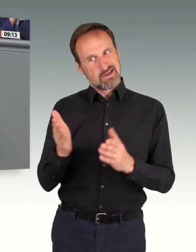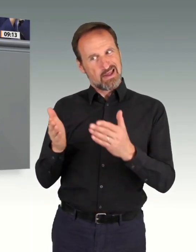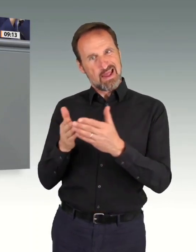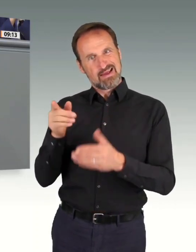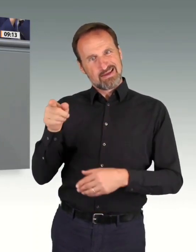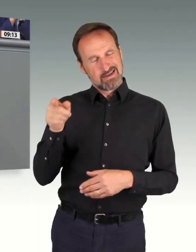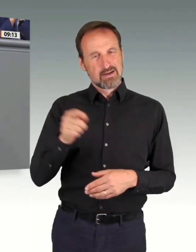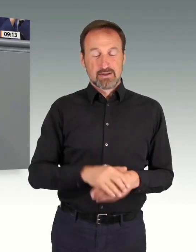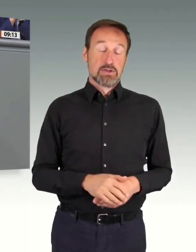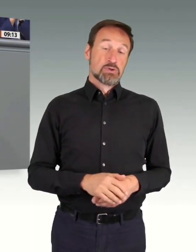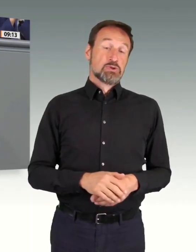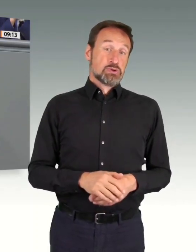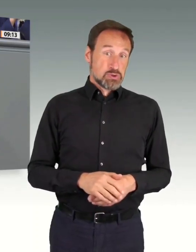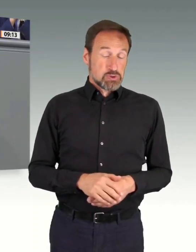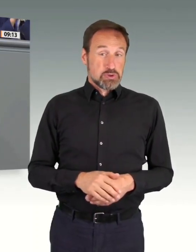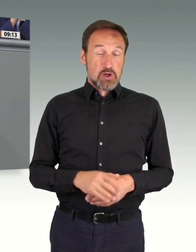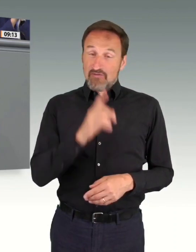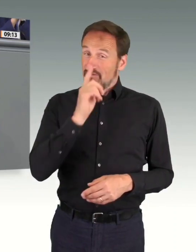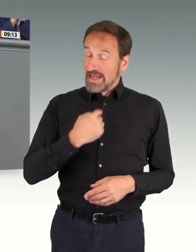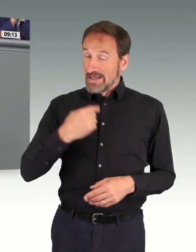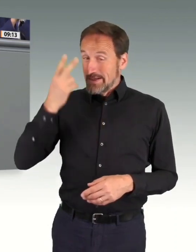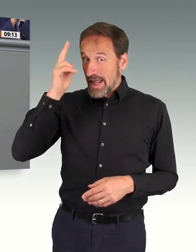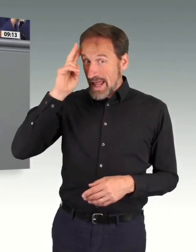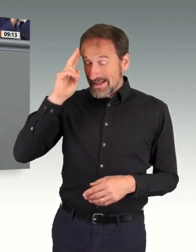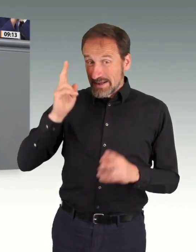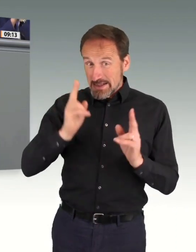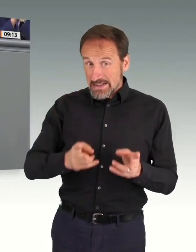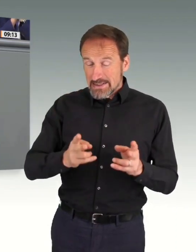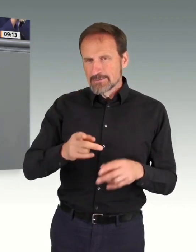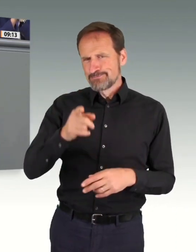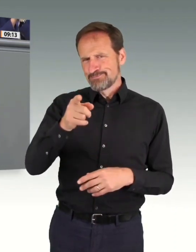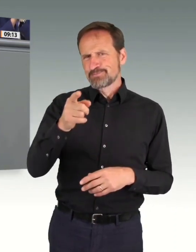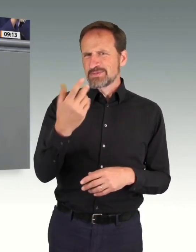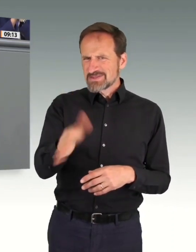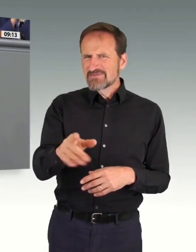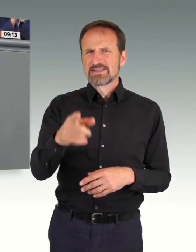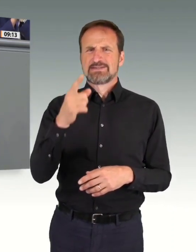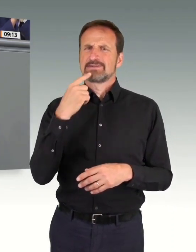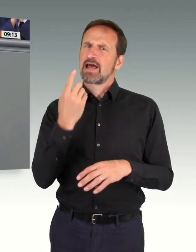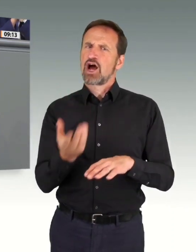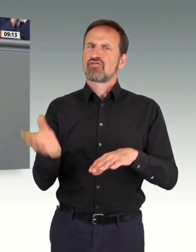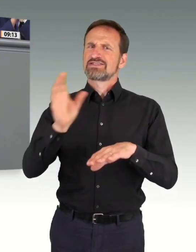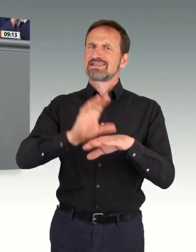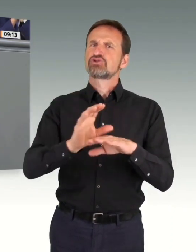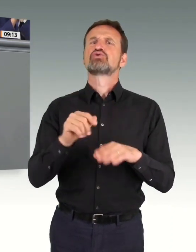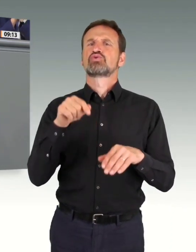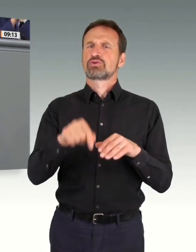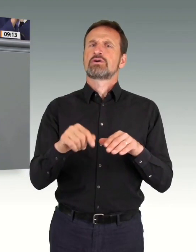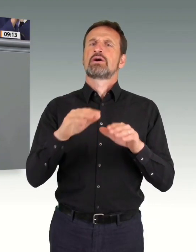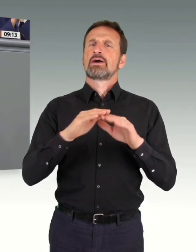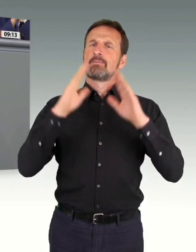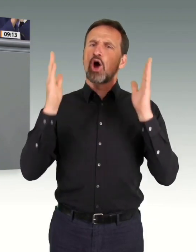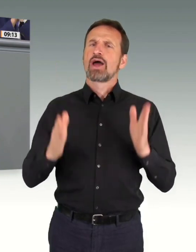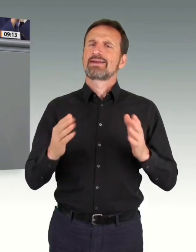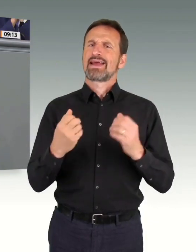richtig erinnere, und wenn ich mich richtig erinnere, haben Sie der Aufsetzung des Gebäudeenergiegesetzes heute doch eigentlich auch schon zugestimmt.